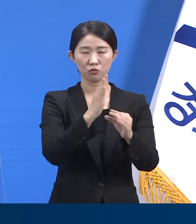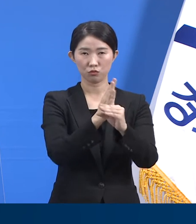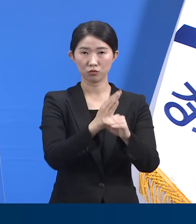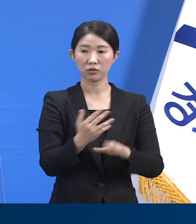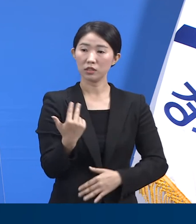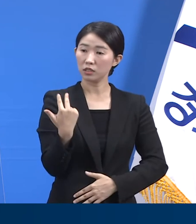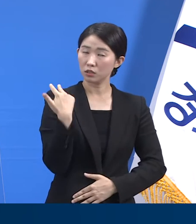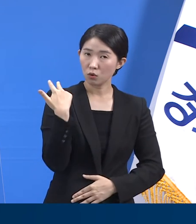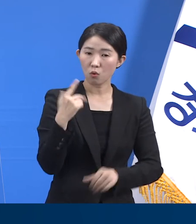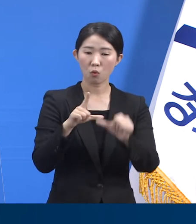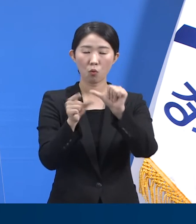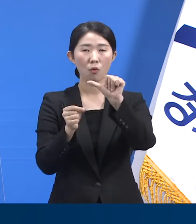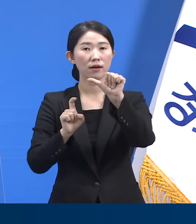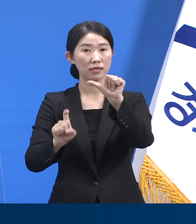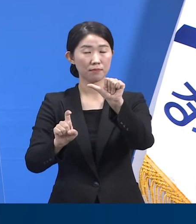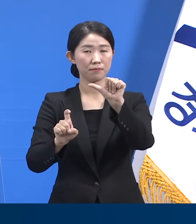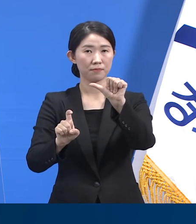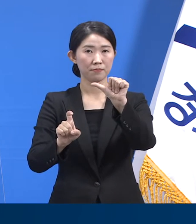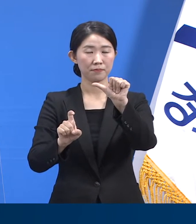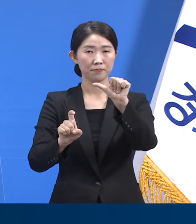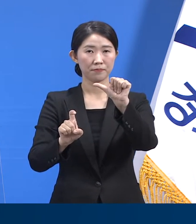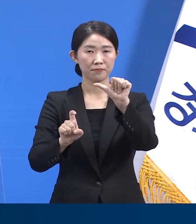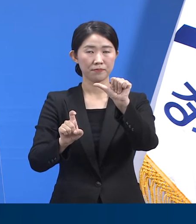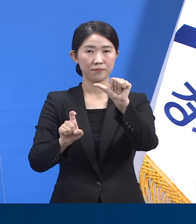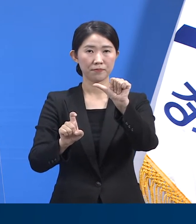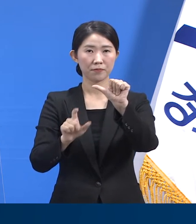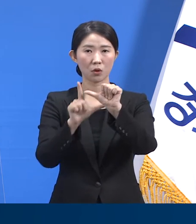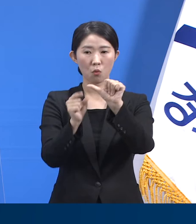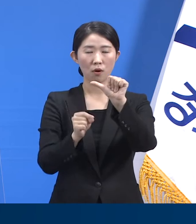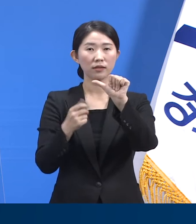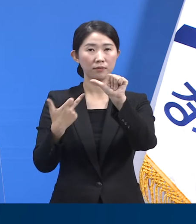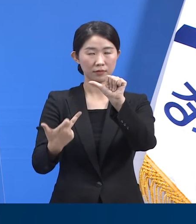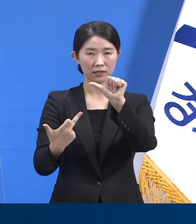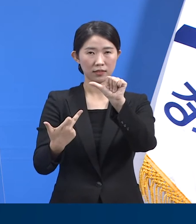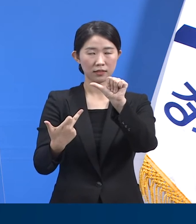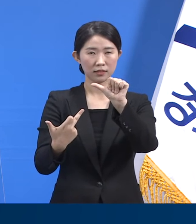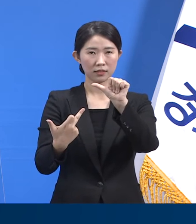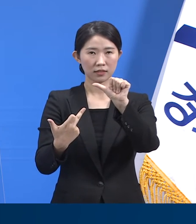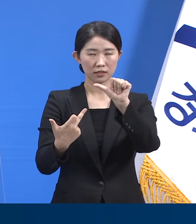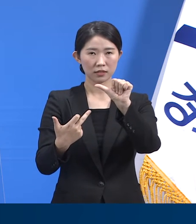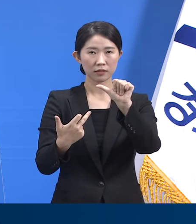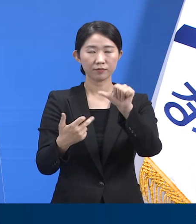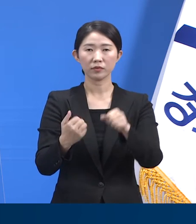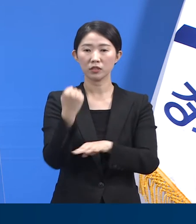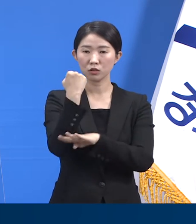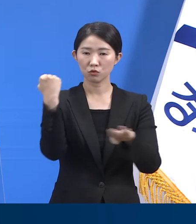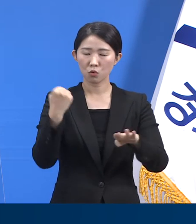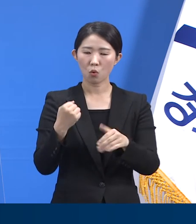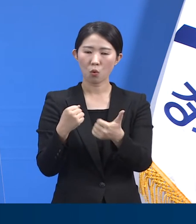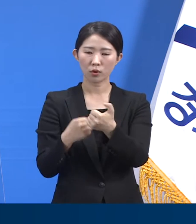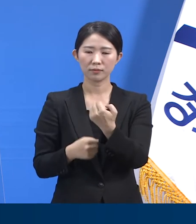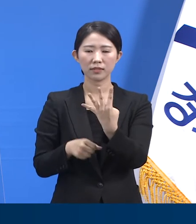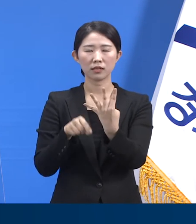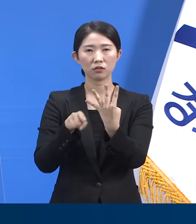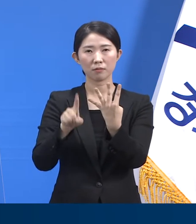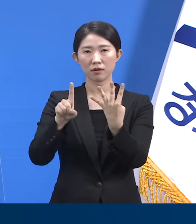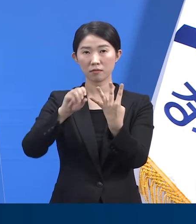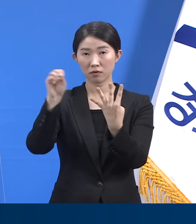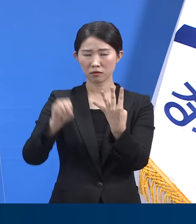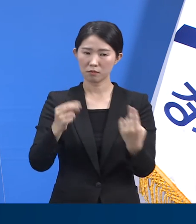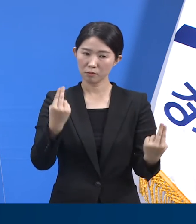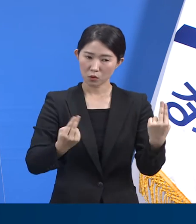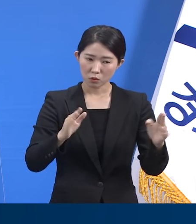전인 5월 17일 18시 기준 54.1% 대비